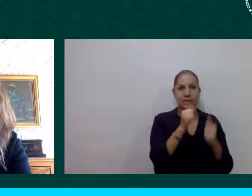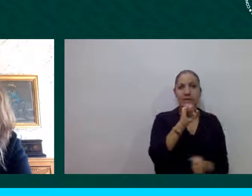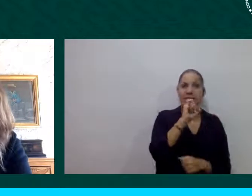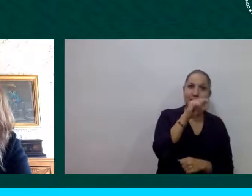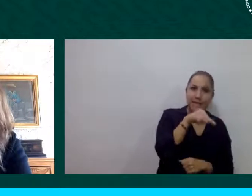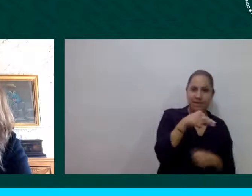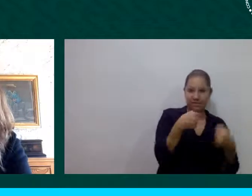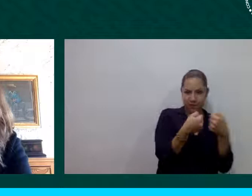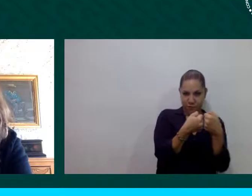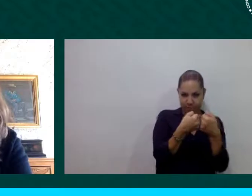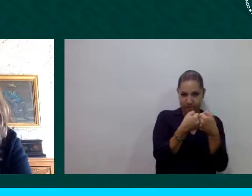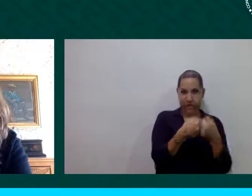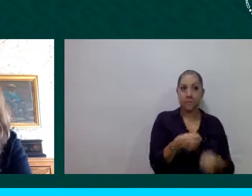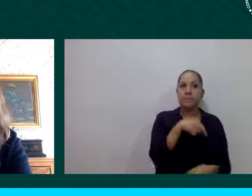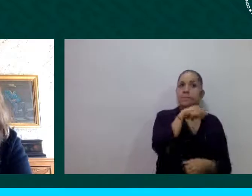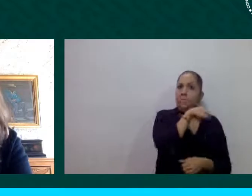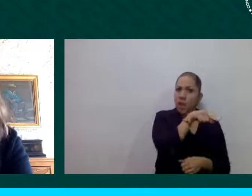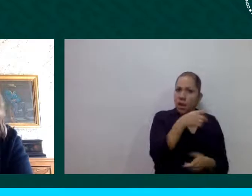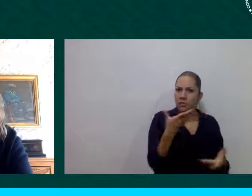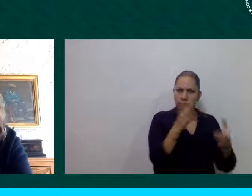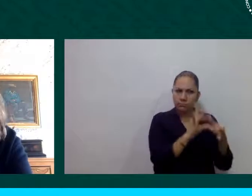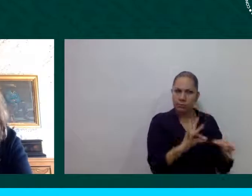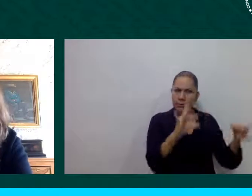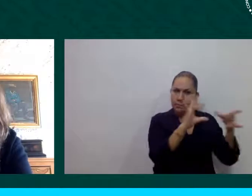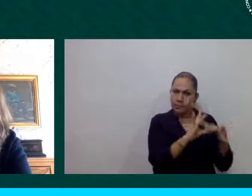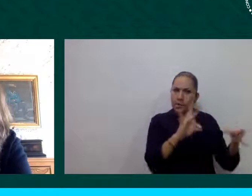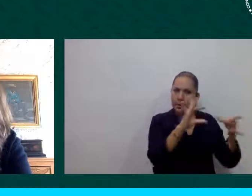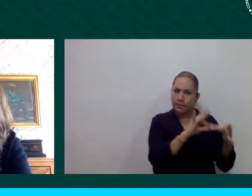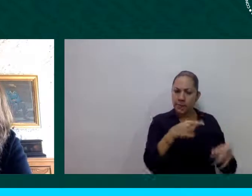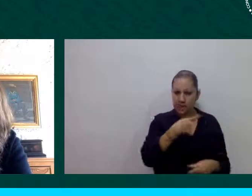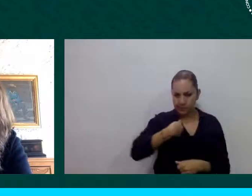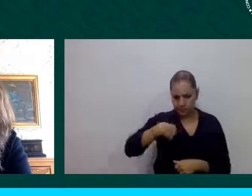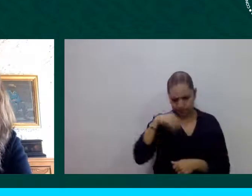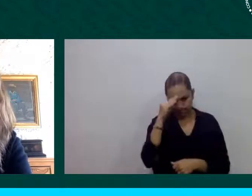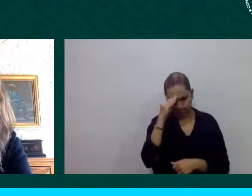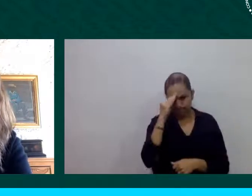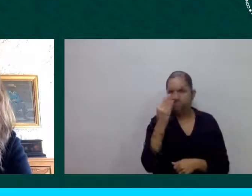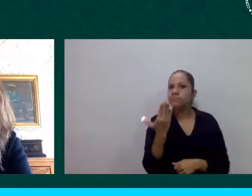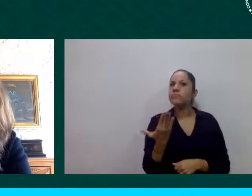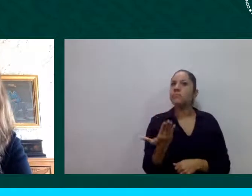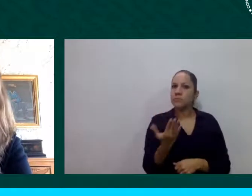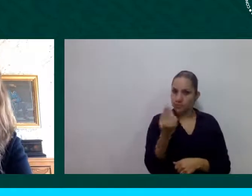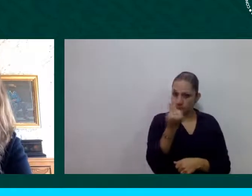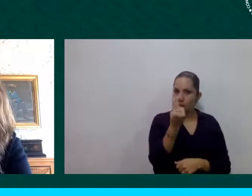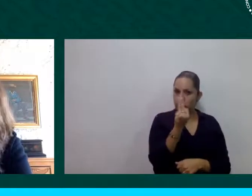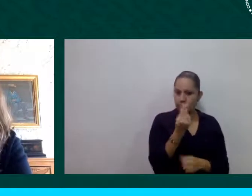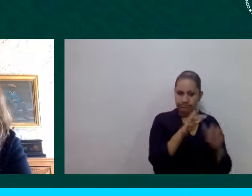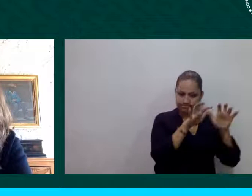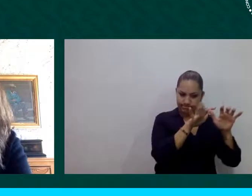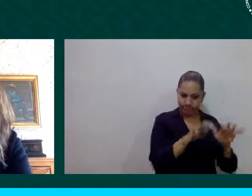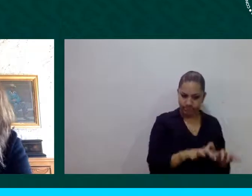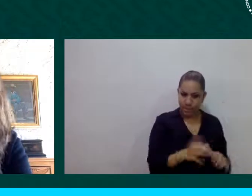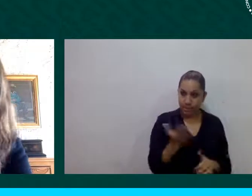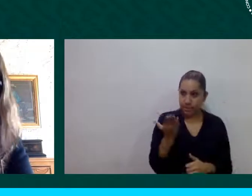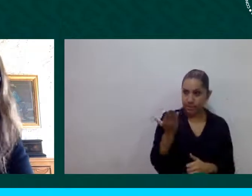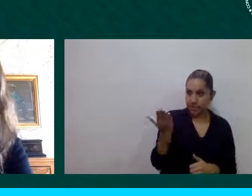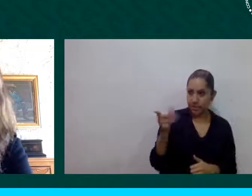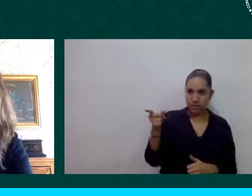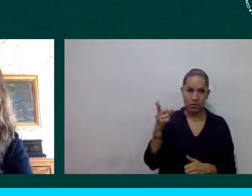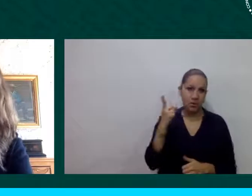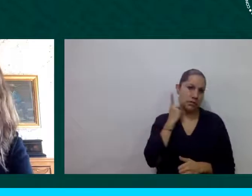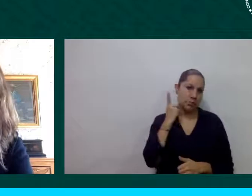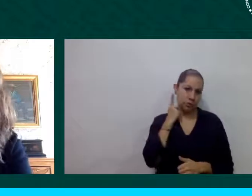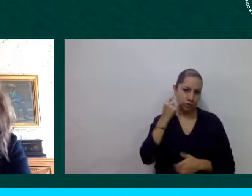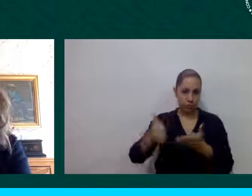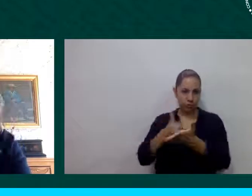de hacer una recomendación respetuosa al Congreso de la Ciudad de México para el tema de movilidad y se envió